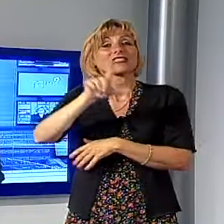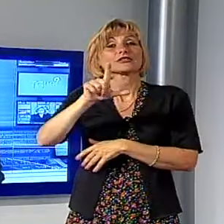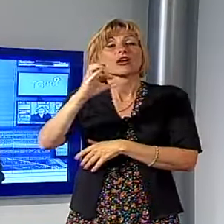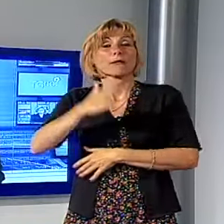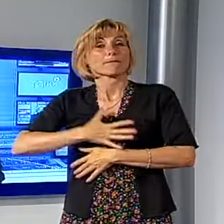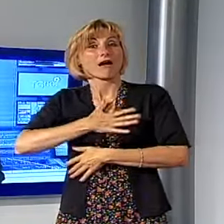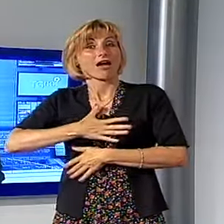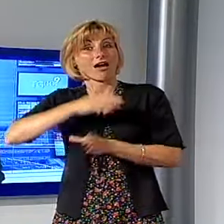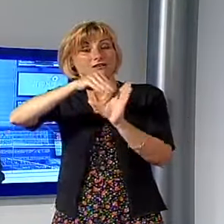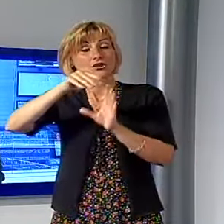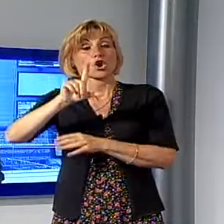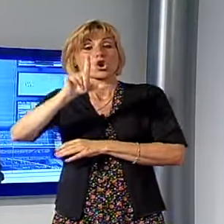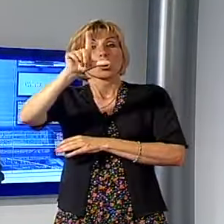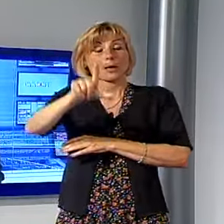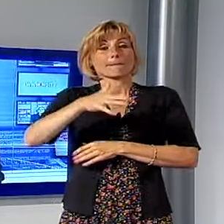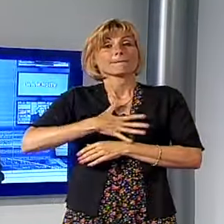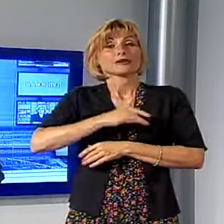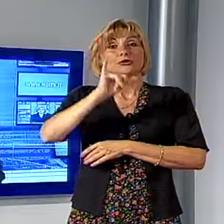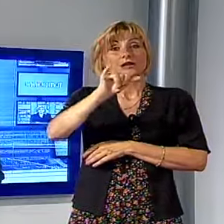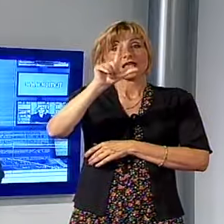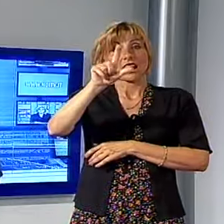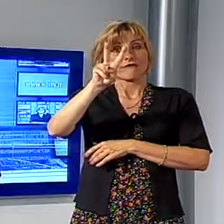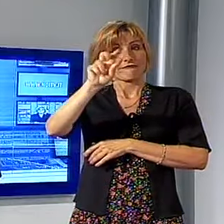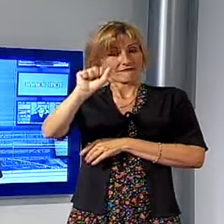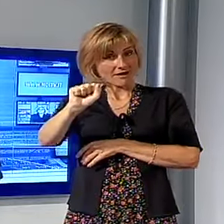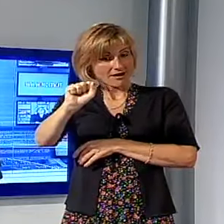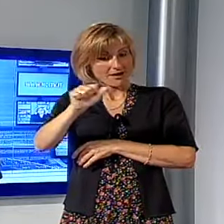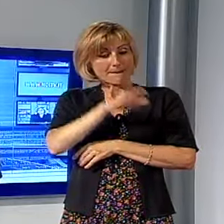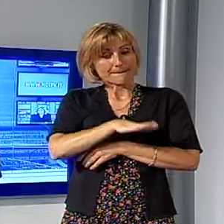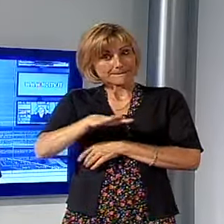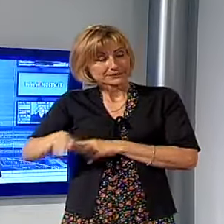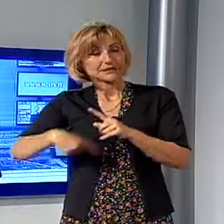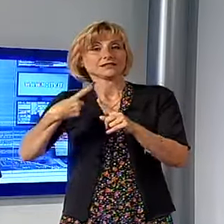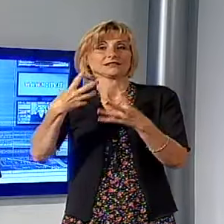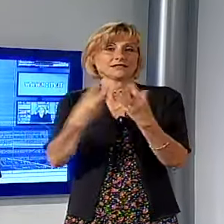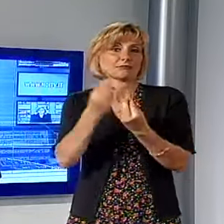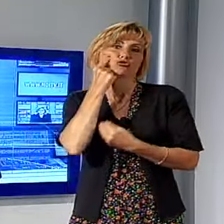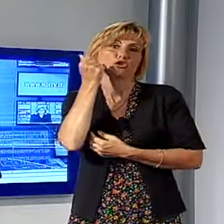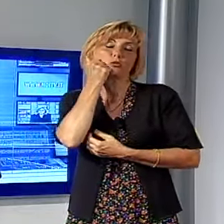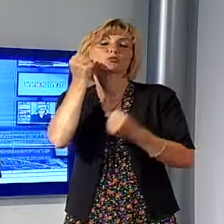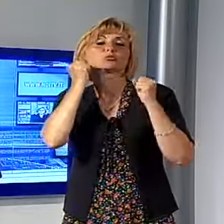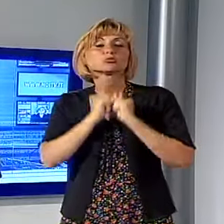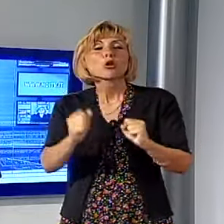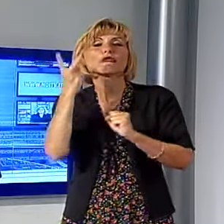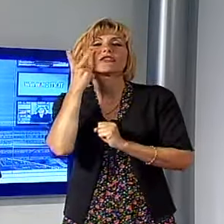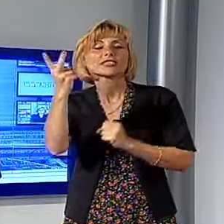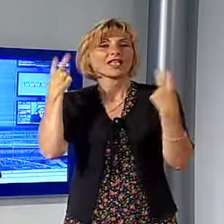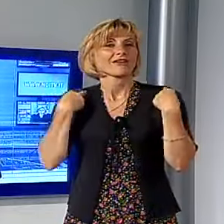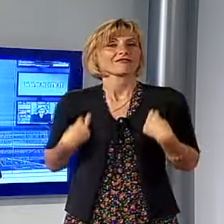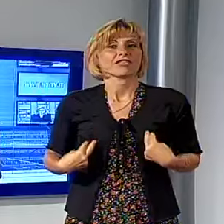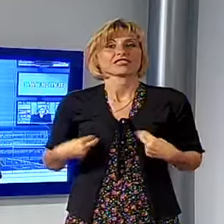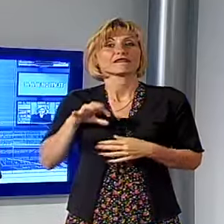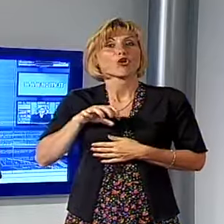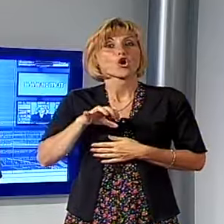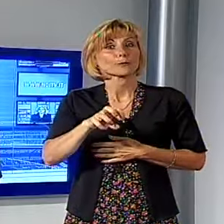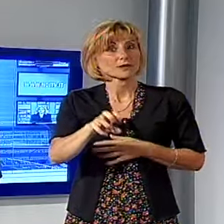Lunedì al bagno Ilva i bambini e i genitori ovviamente potranno vedere Bugs Life, poi mercoledì